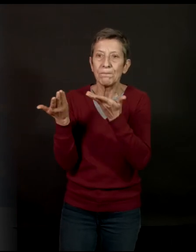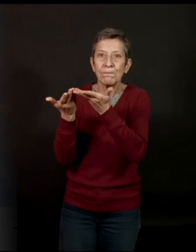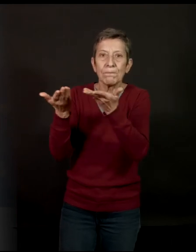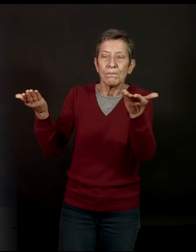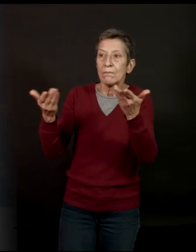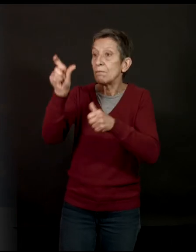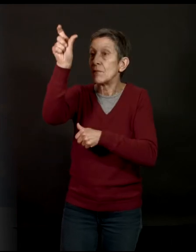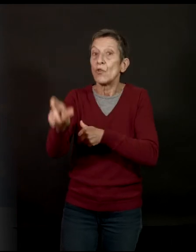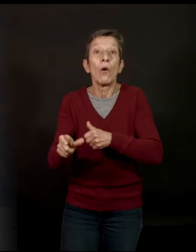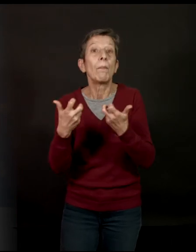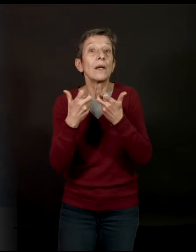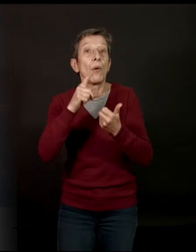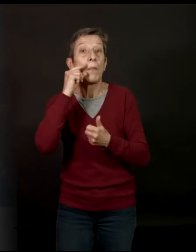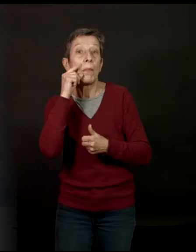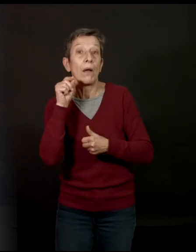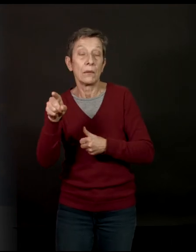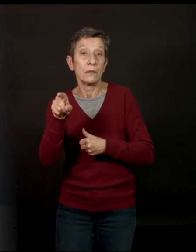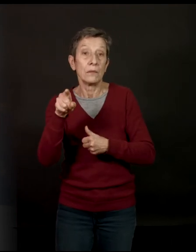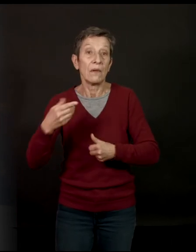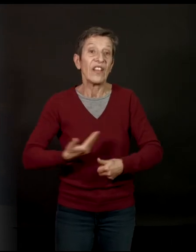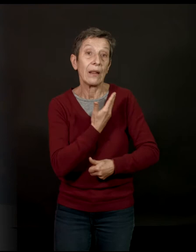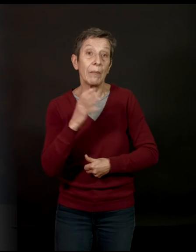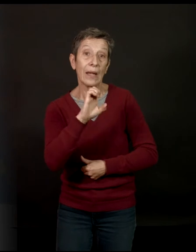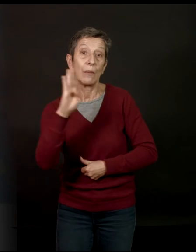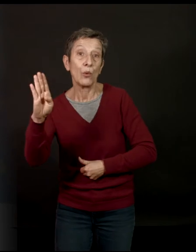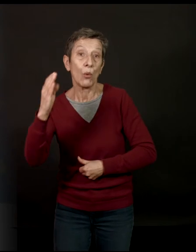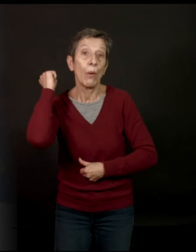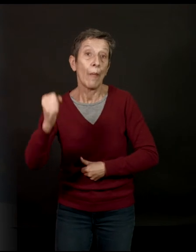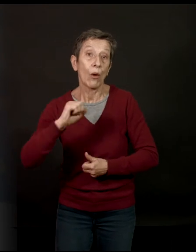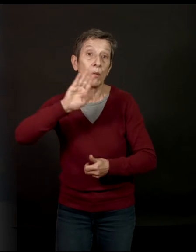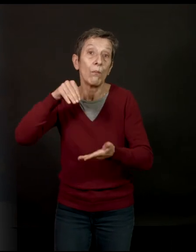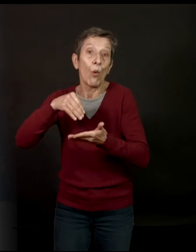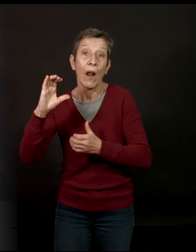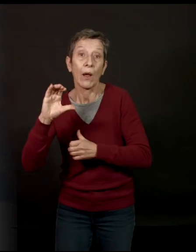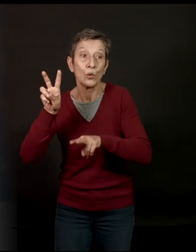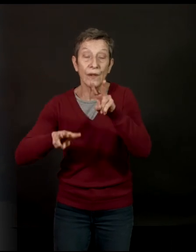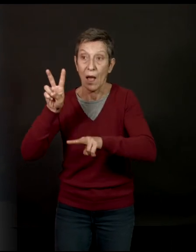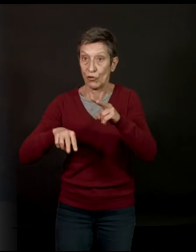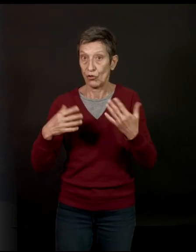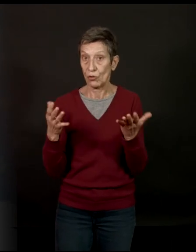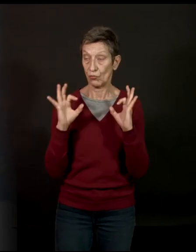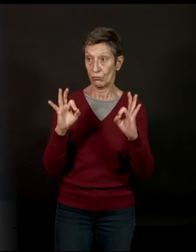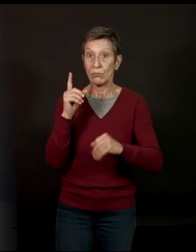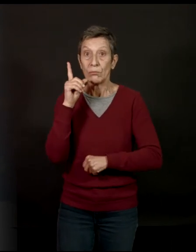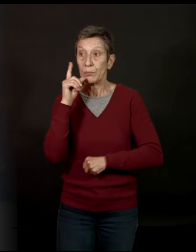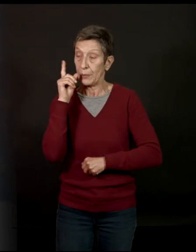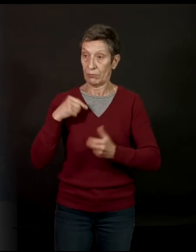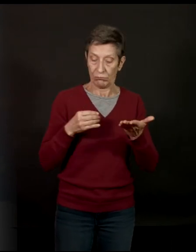Mais M. Burgot, par exemple, le père de Catherine Burgot, qui est la victime de ce meurtre à Montréal-Lacluse, je lui ai lu ce que j'écrivais sur lui.